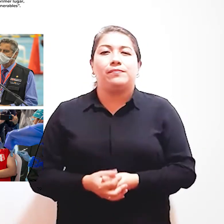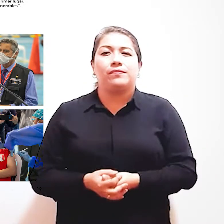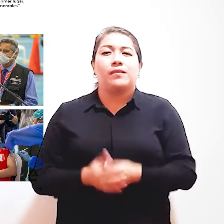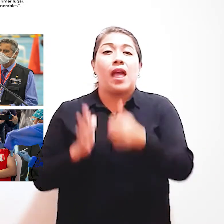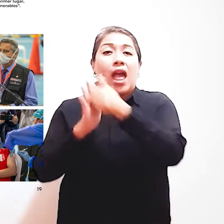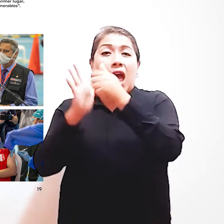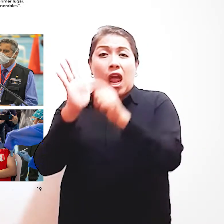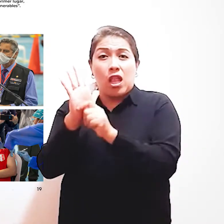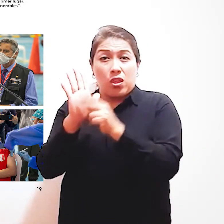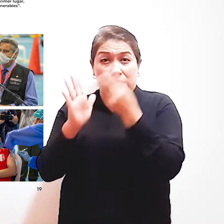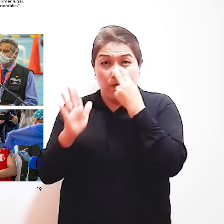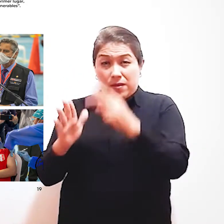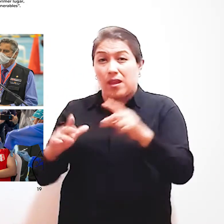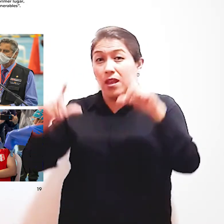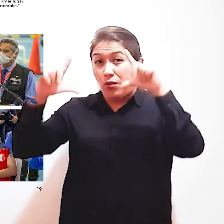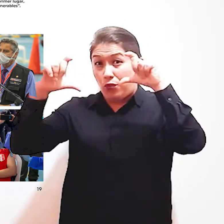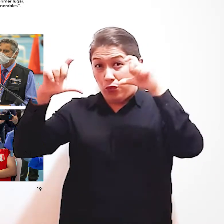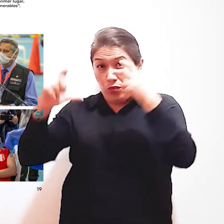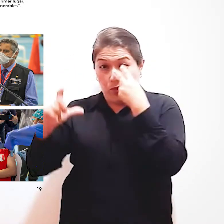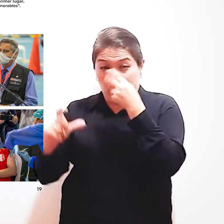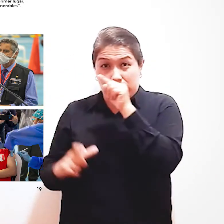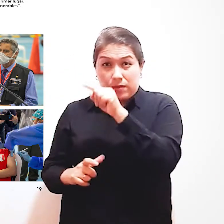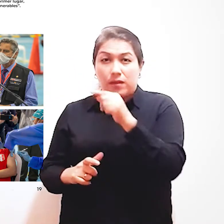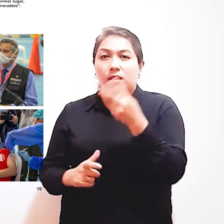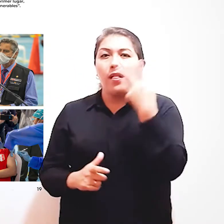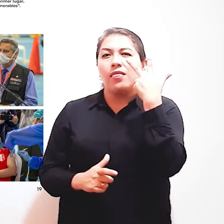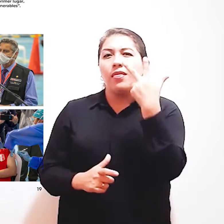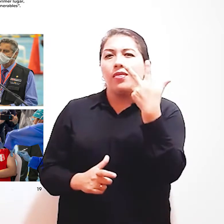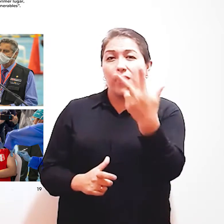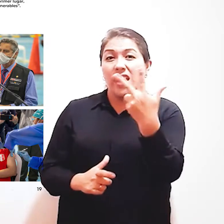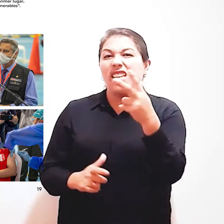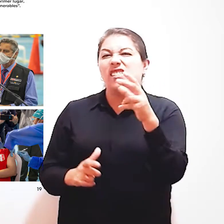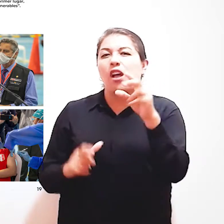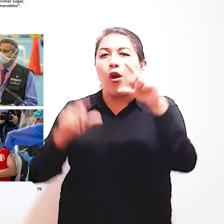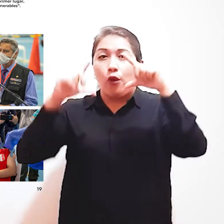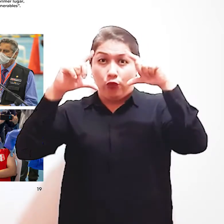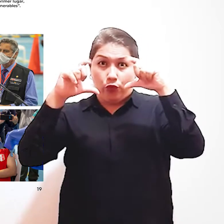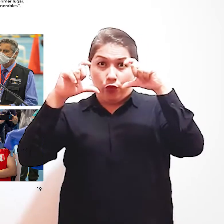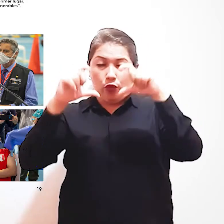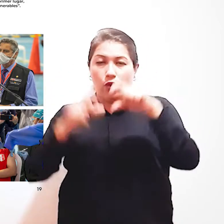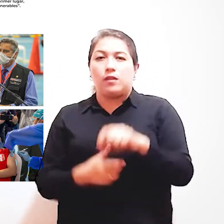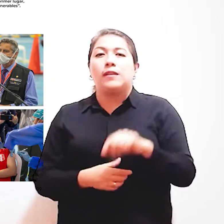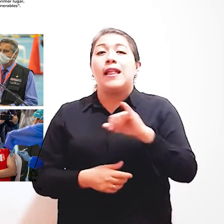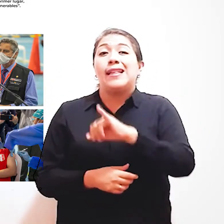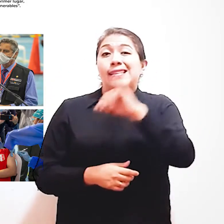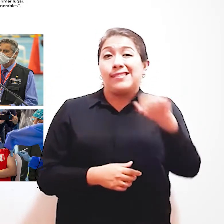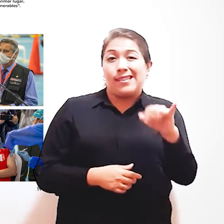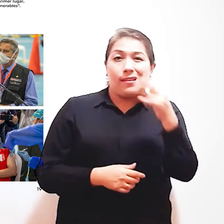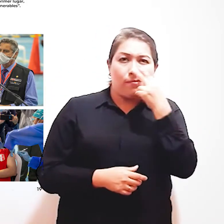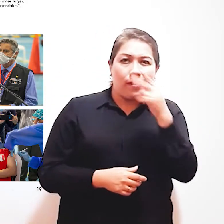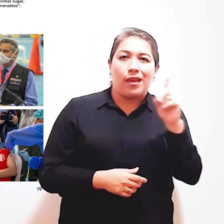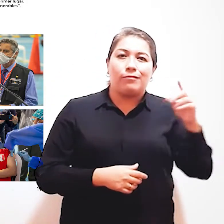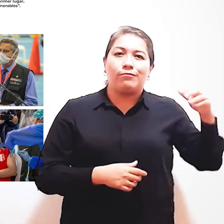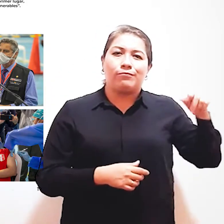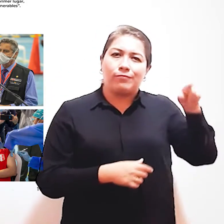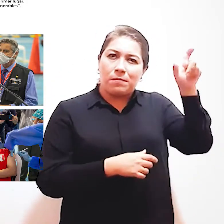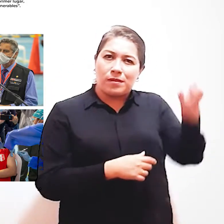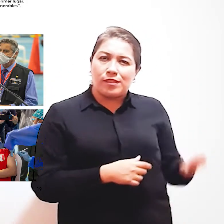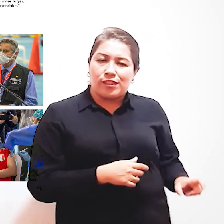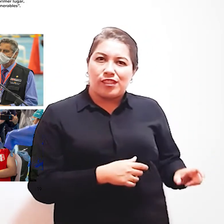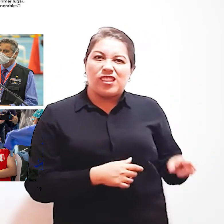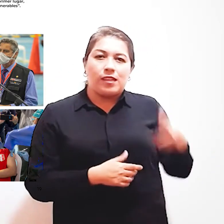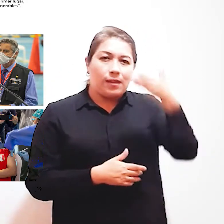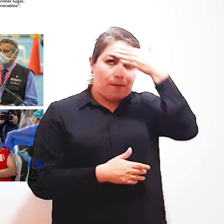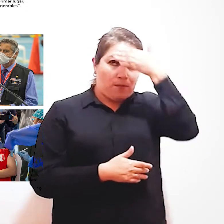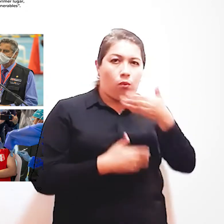En el artículo Podemos visualizar Tres imágenes En imagen de la izquierda Podemos ver Una persona Con